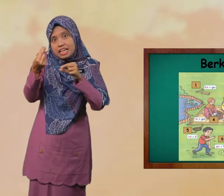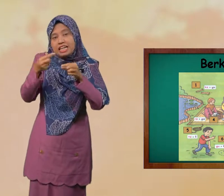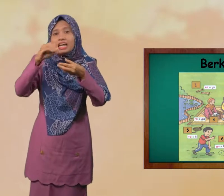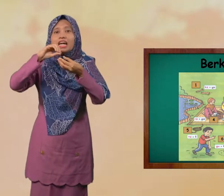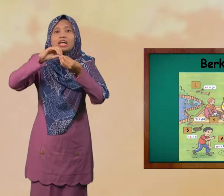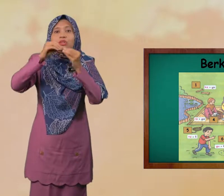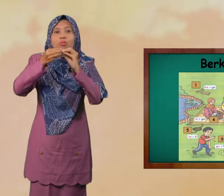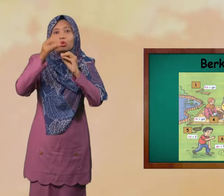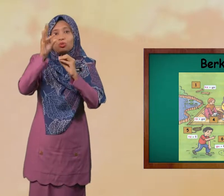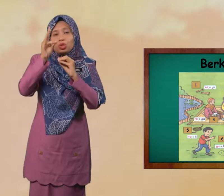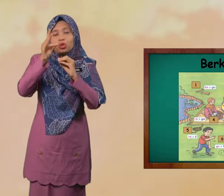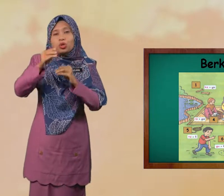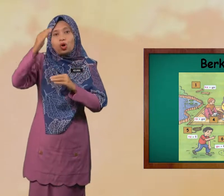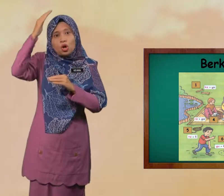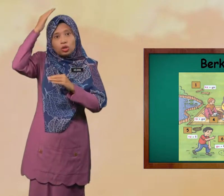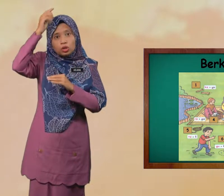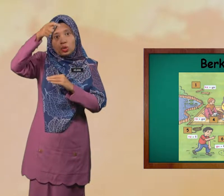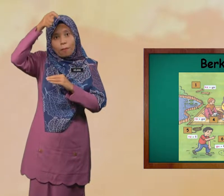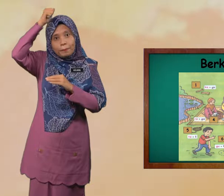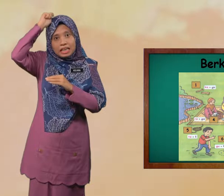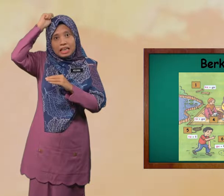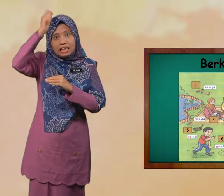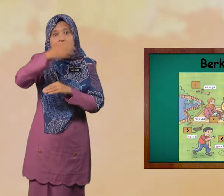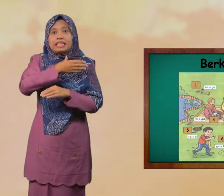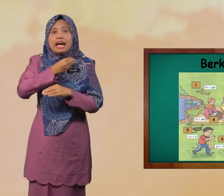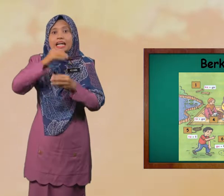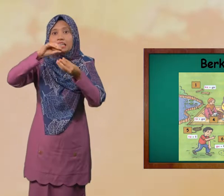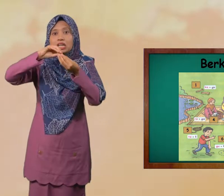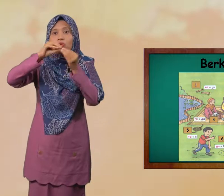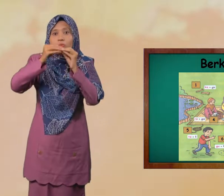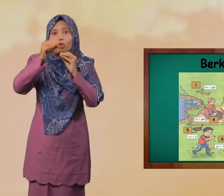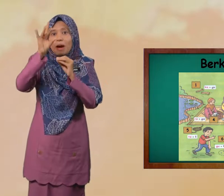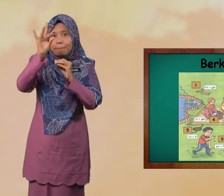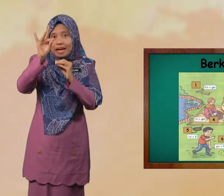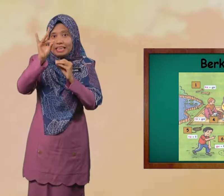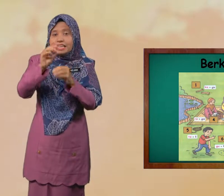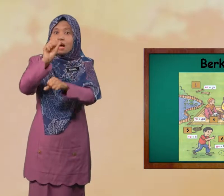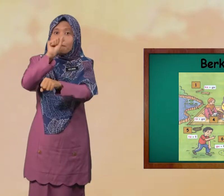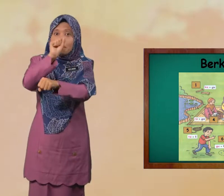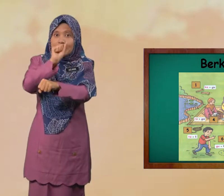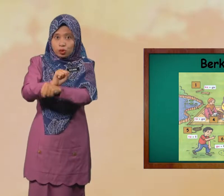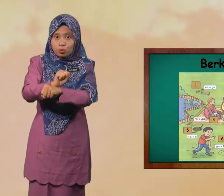Nombor Tujuh Topi Dan Nombor Nombor Lapan Batu